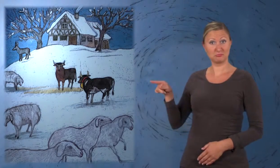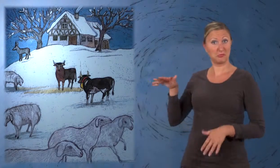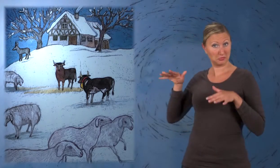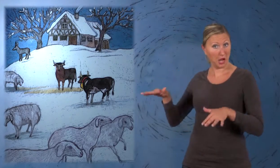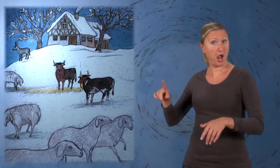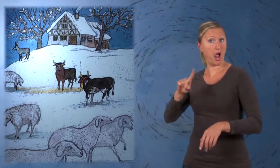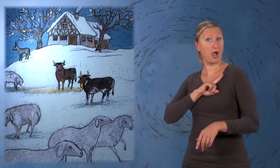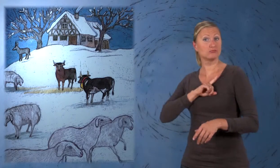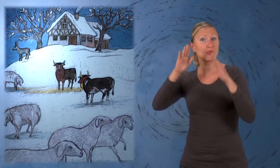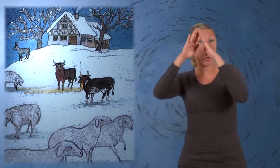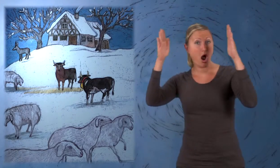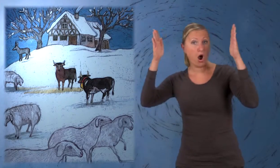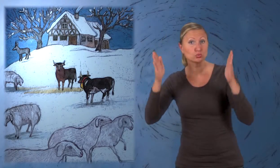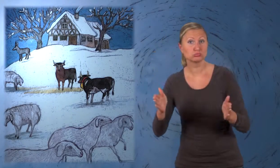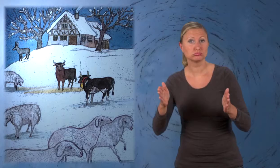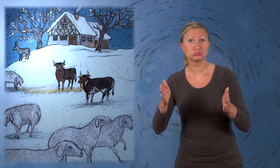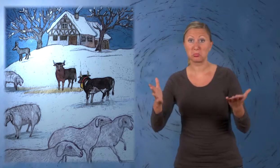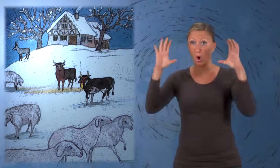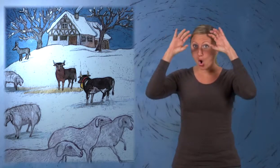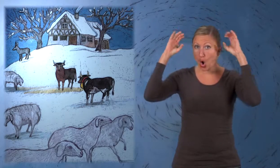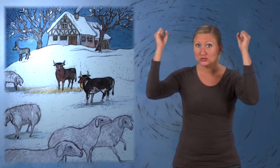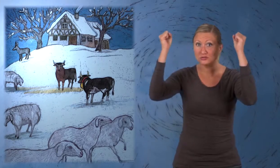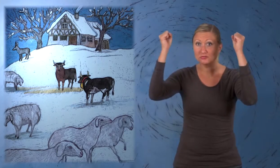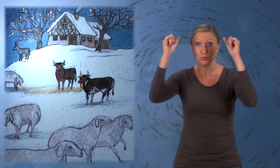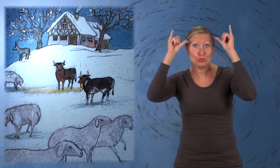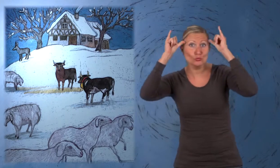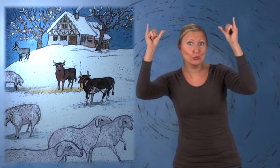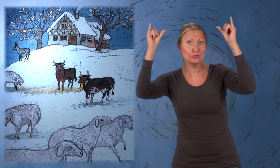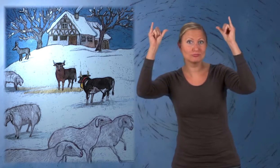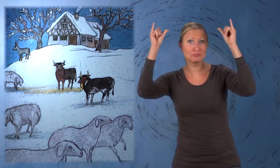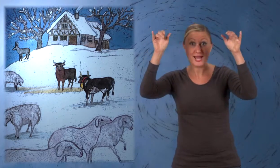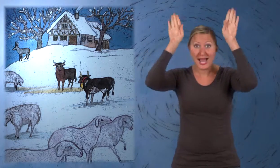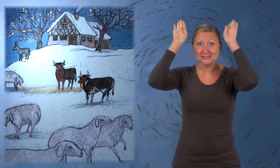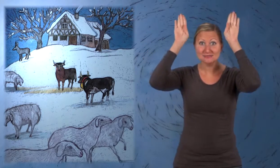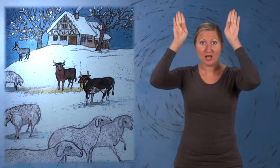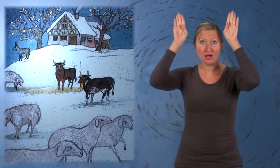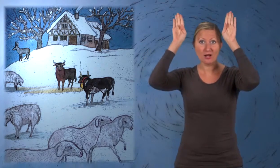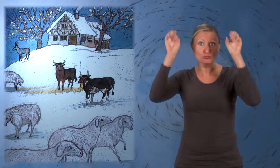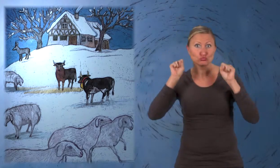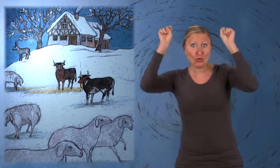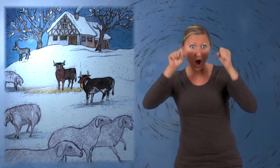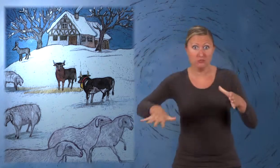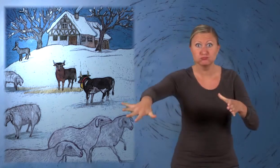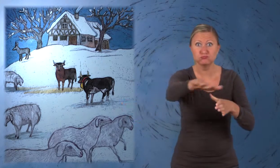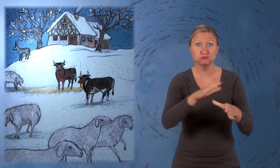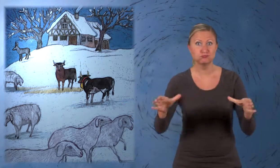Er besaß ein Haus, einen Ochsen, eine Kuh, einen Esel und eine